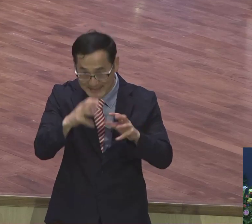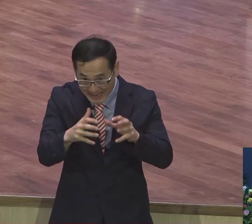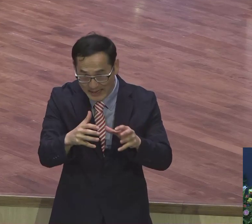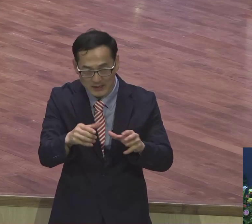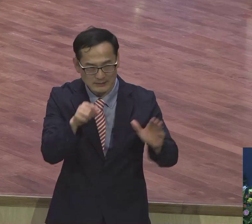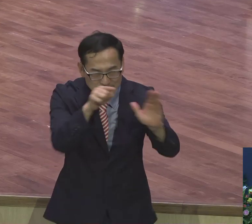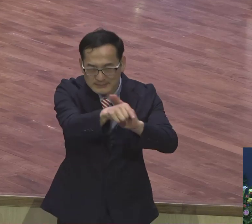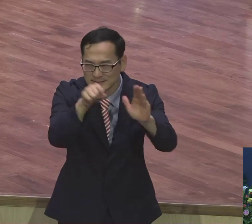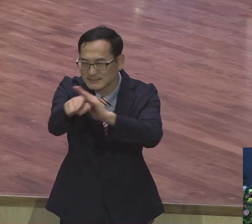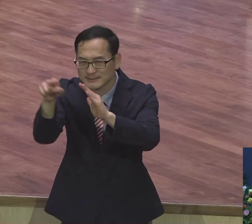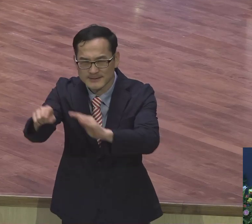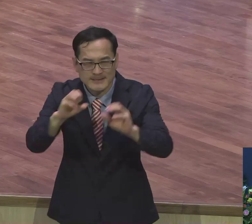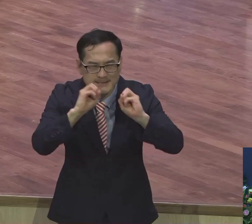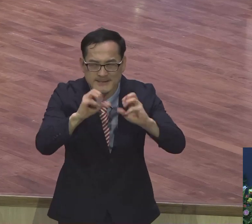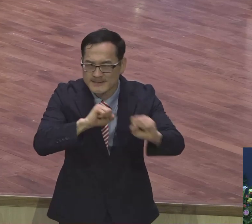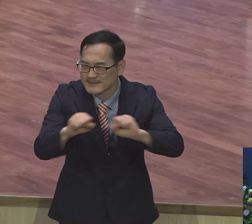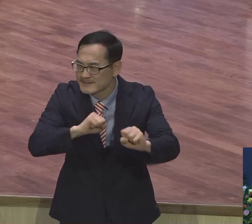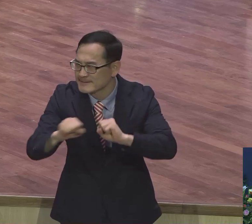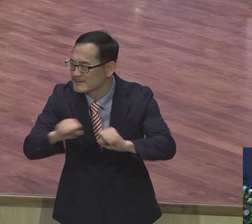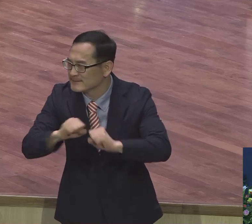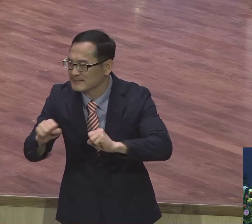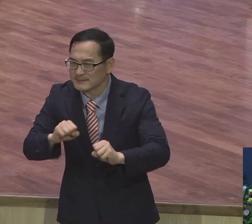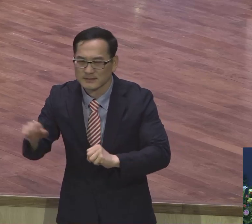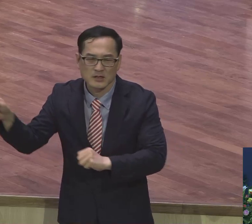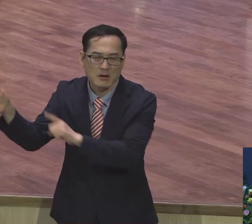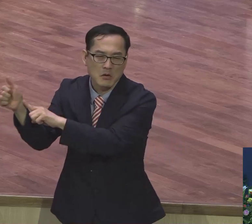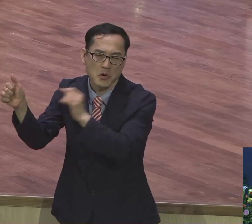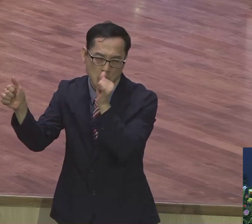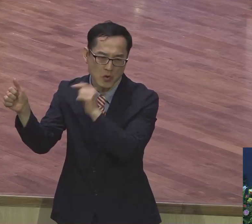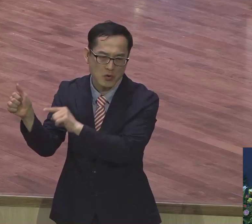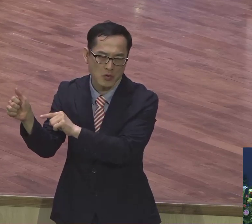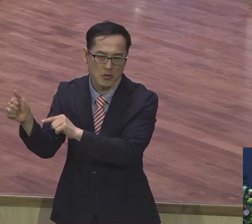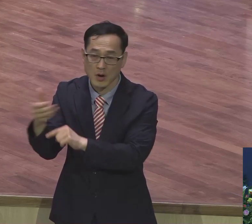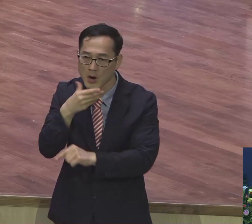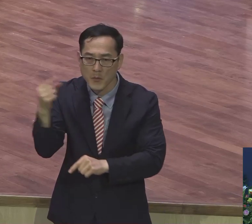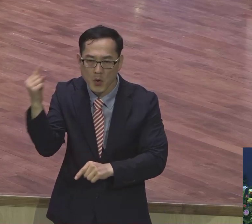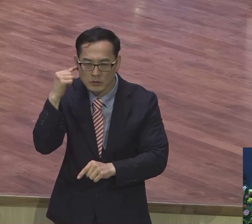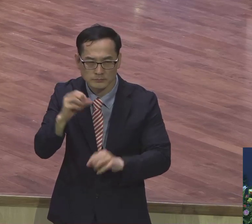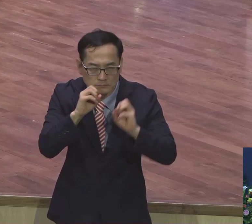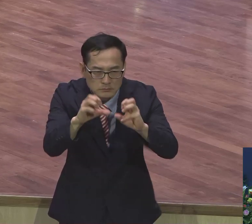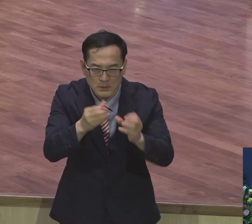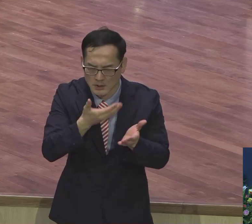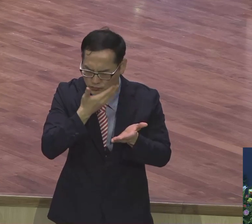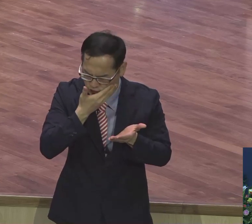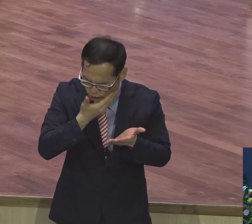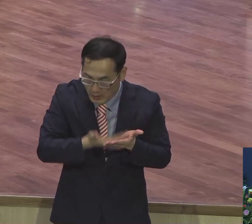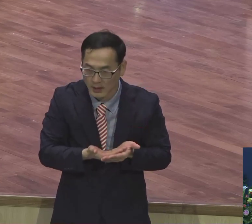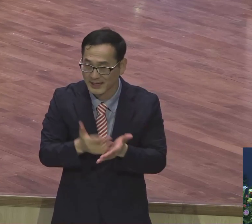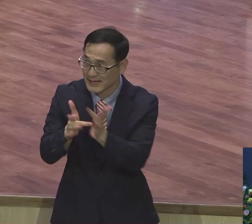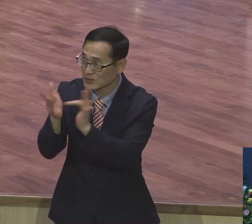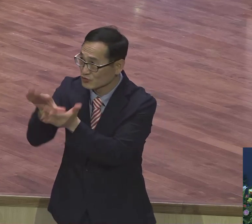막 파고 돌아다녀요. 이 복음이 너무 소중해서. 이 예수가 그래서 사실 너무 소중해서.